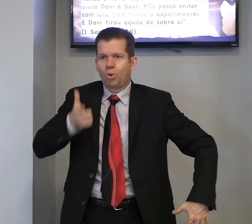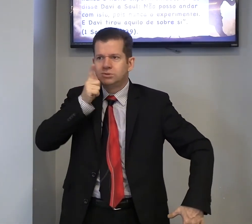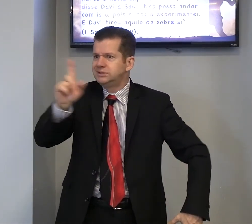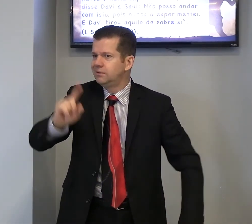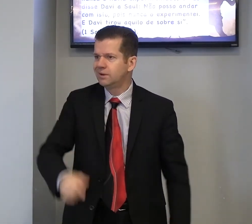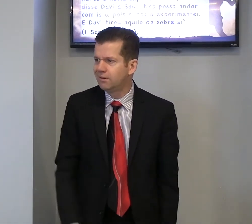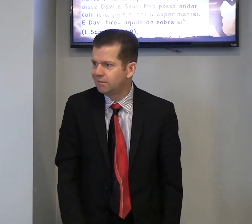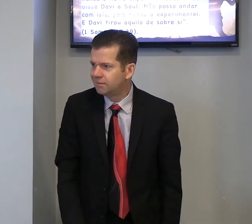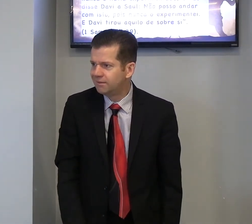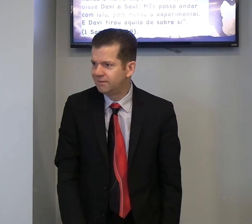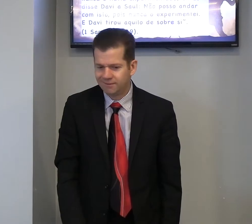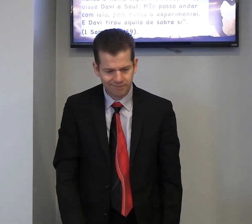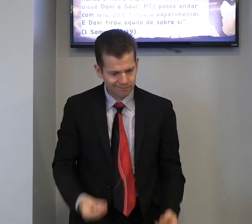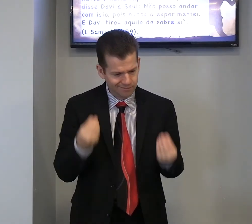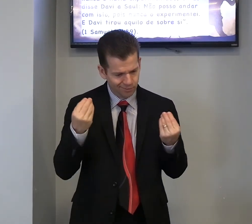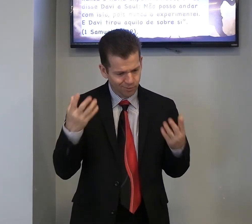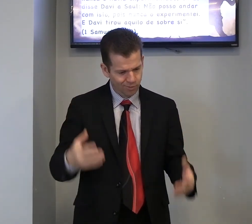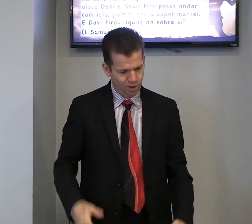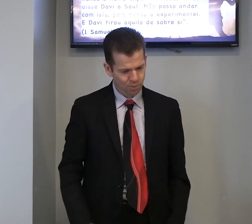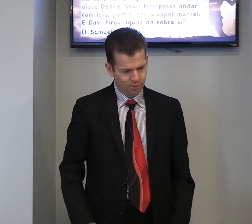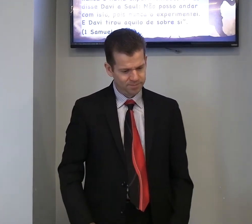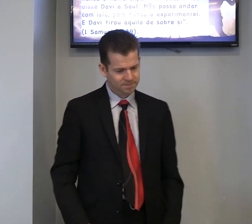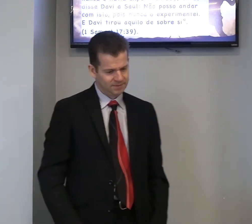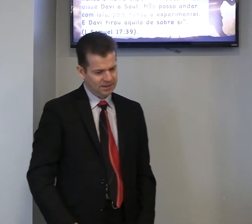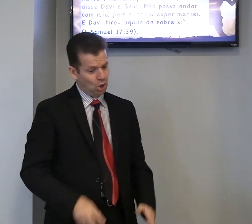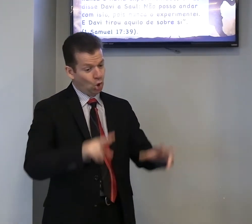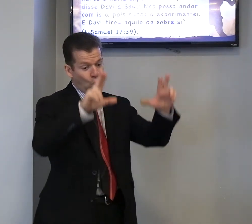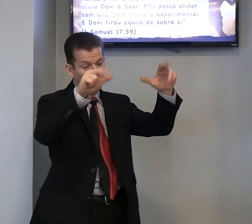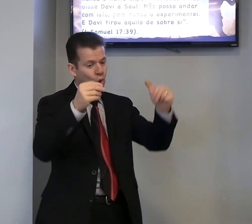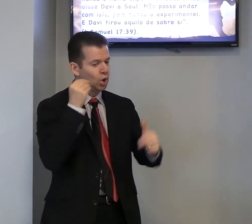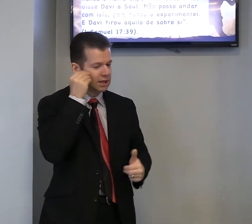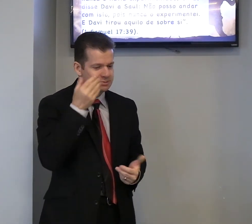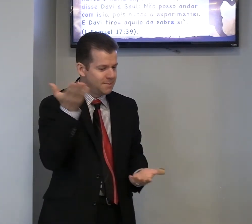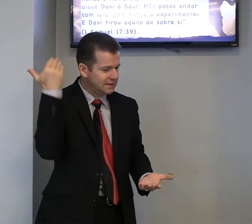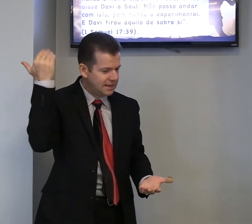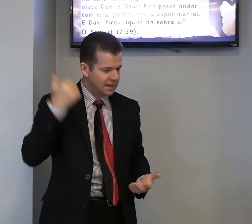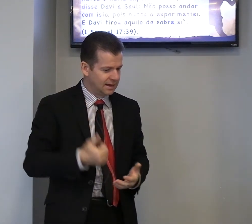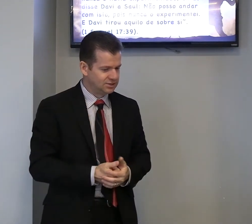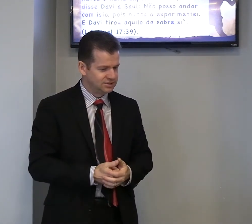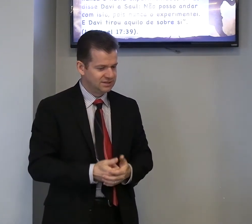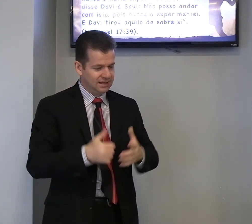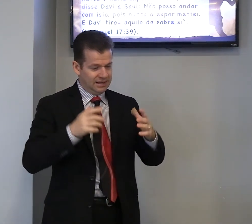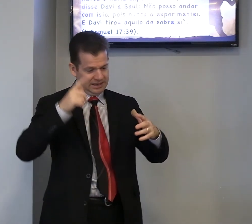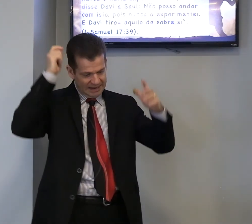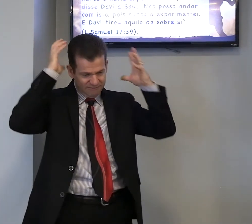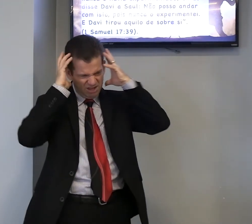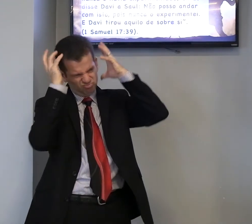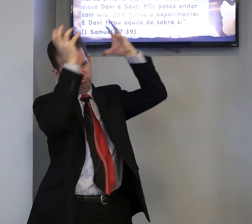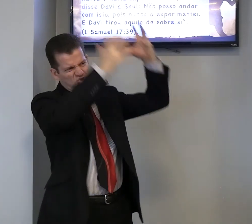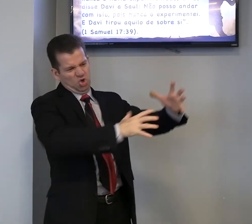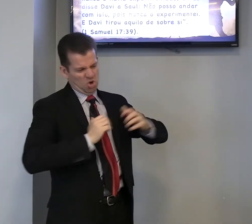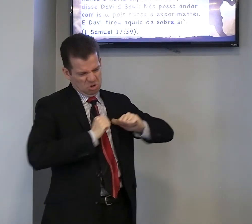consigo não, como? Nunca se mentei antes, e Davi, tirou,